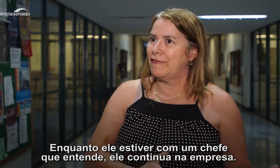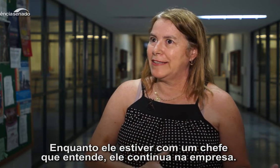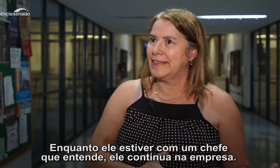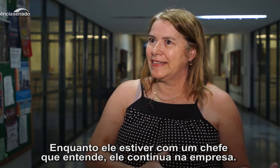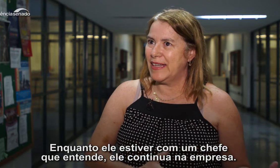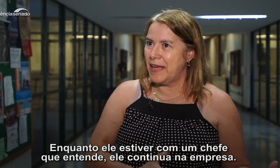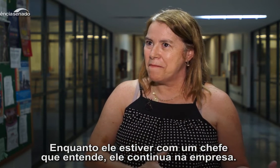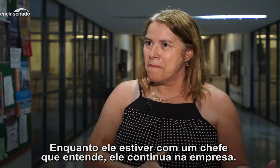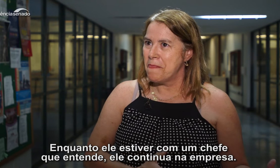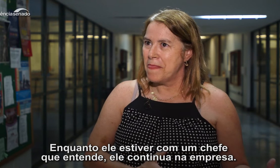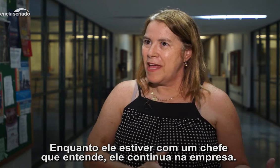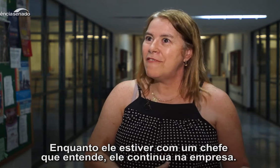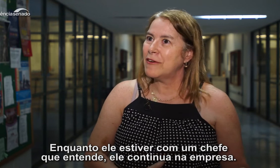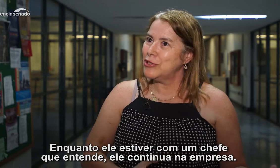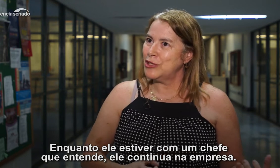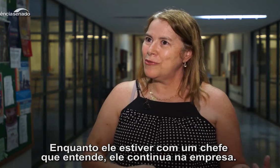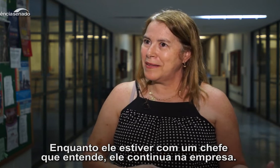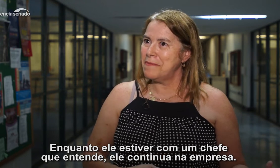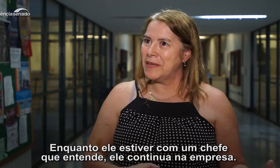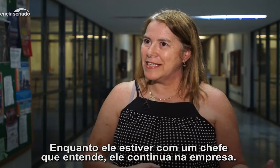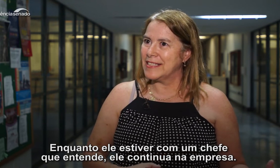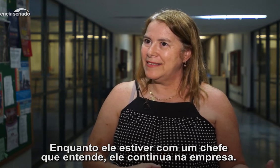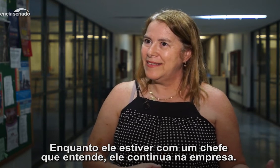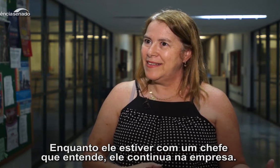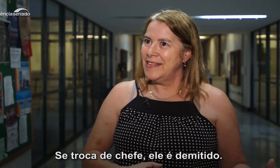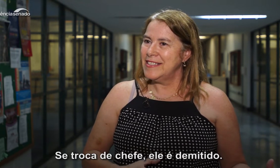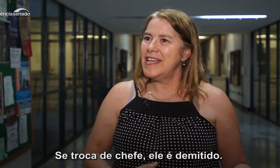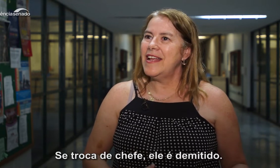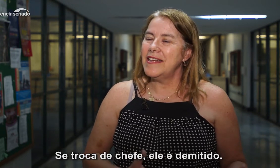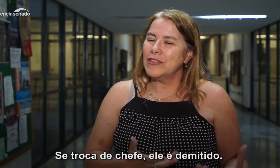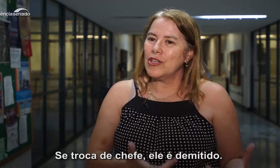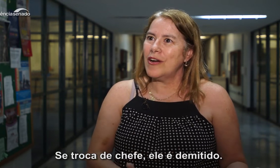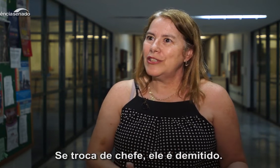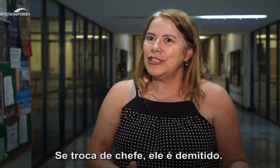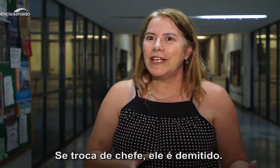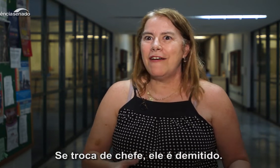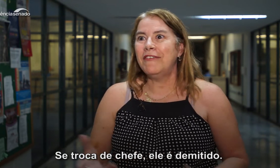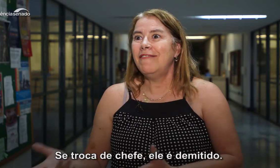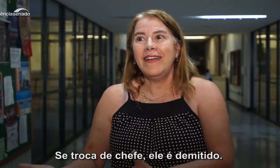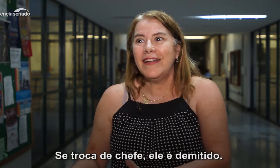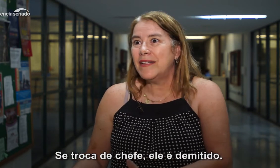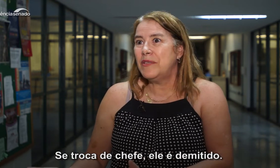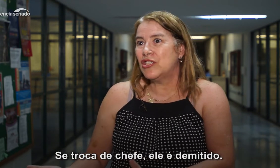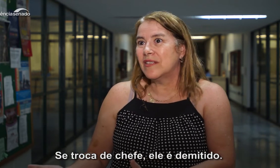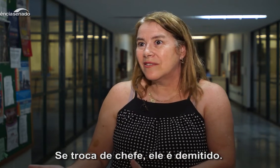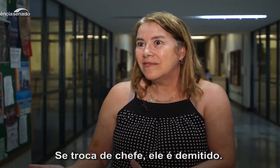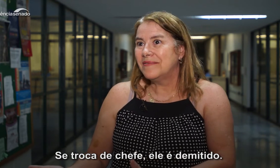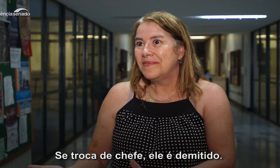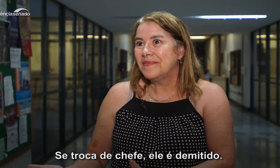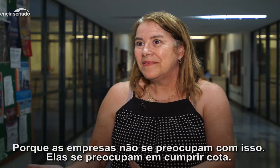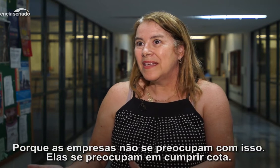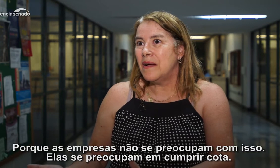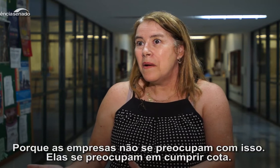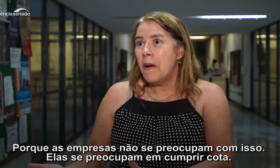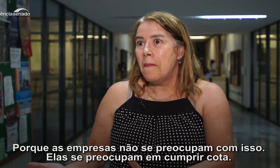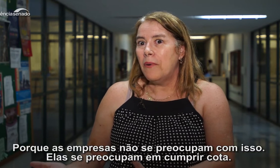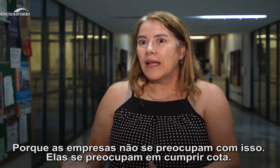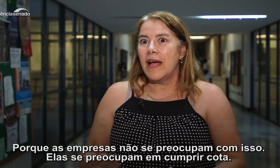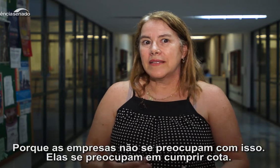vai entender, ele vai continuar na empresa. Se ele troca de chefe, ele é demitido. porque as